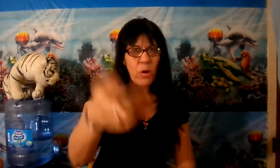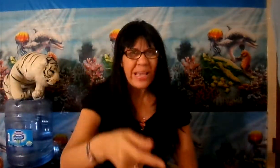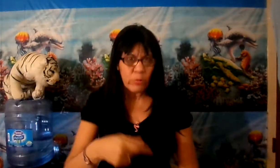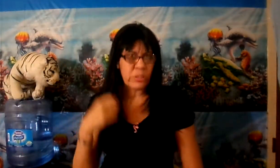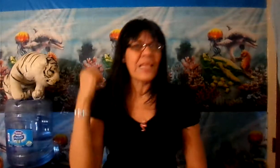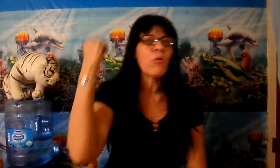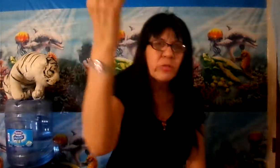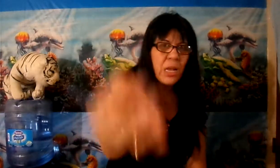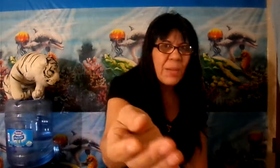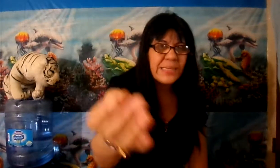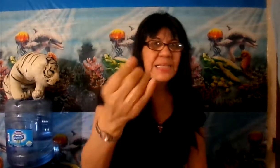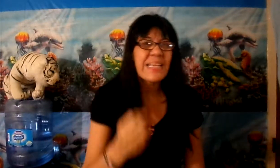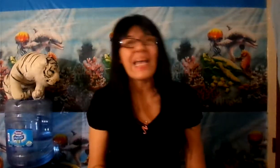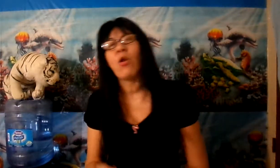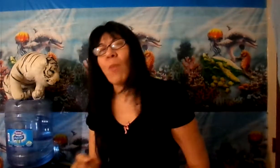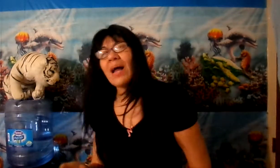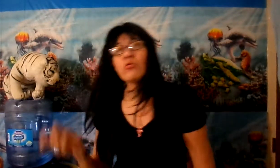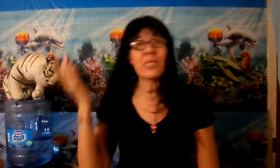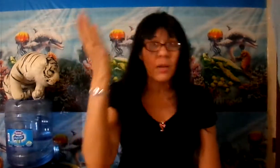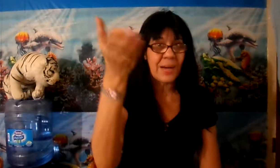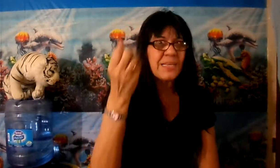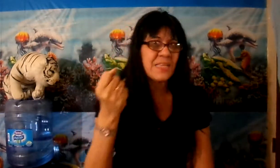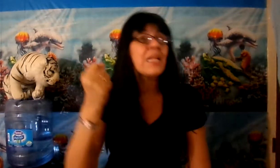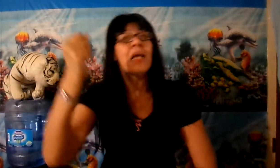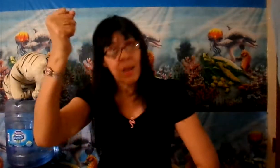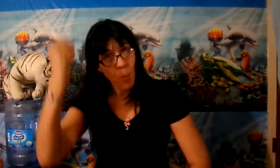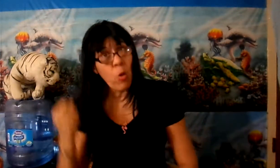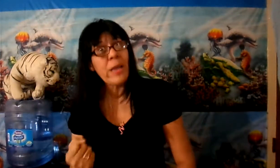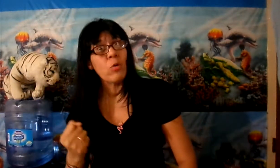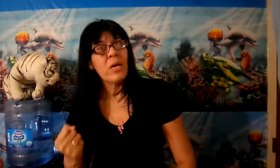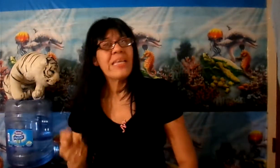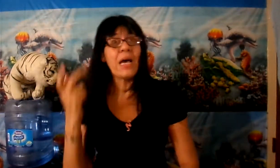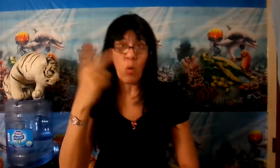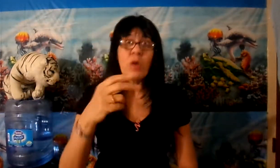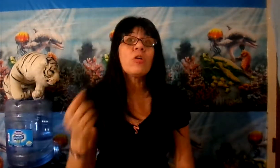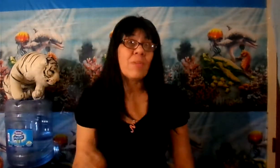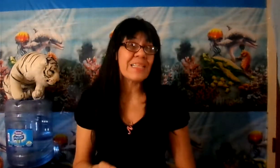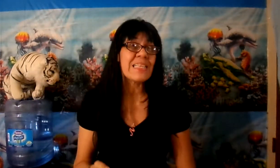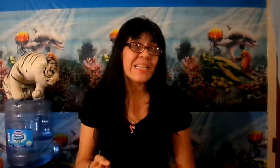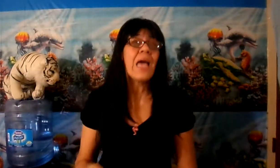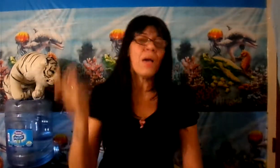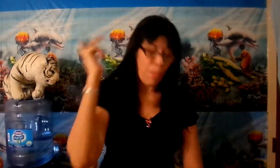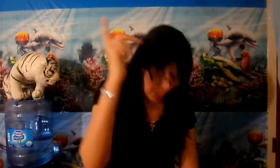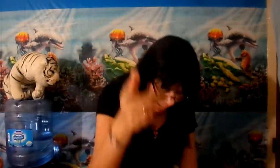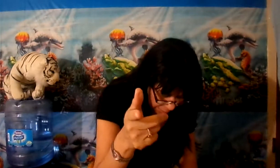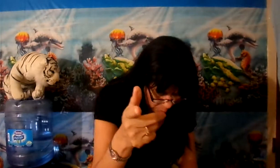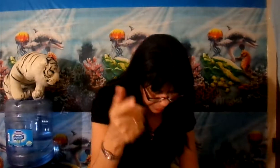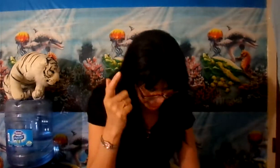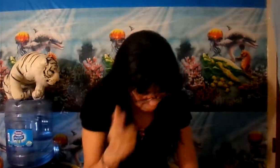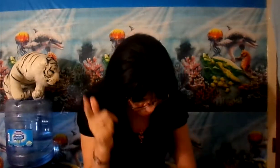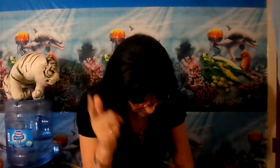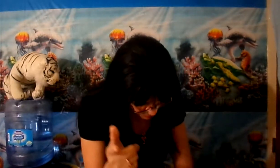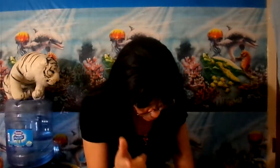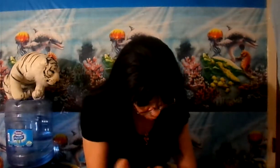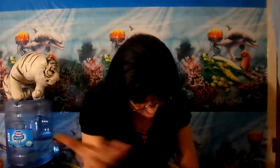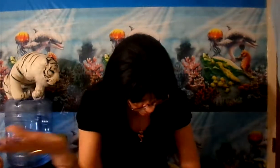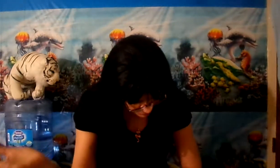es que a ustedes les gusta la maldad y dicen que a lo malo ustedes le van a decir bueno. Y a lo bueno le van a decir qué es malo. Y eso es lo que está pasando, violencia.